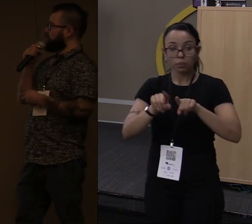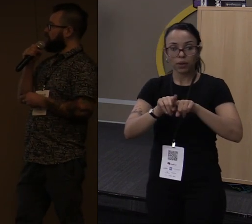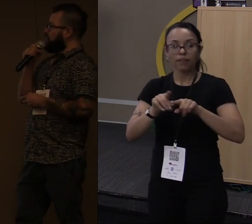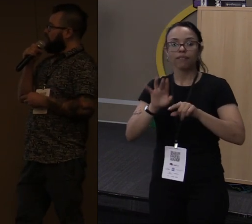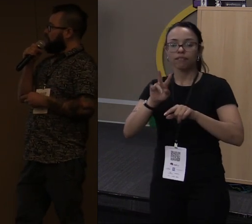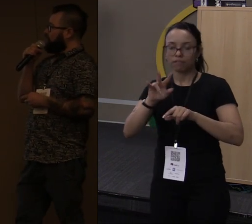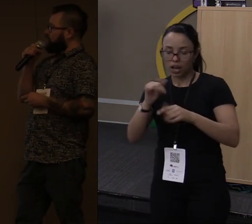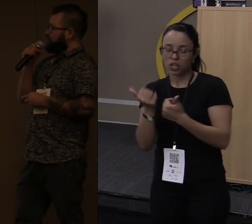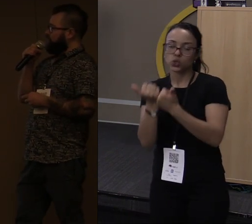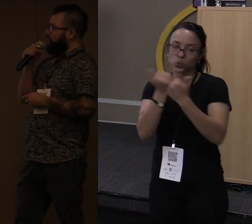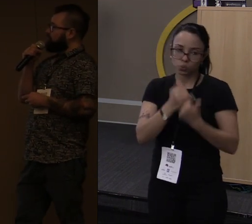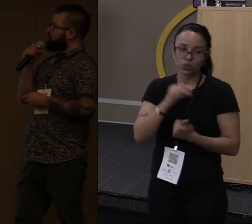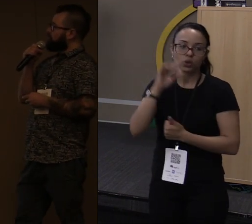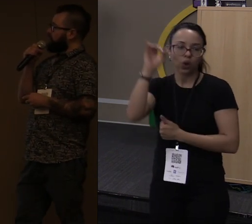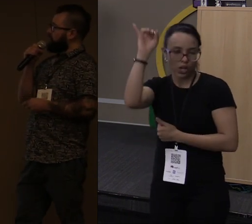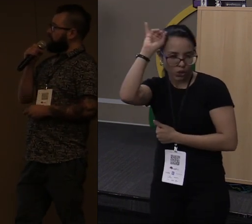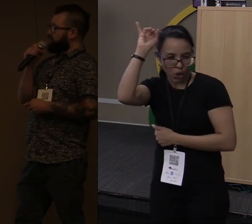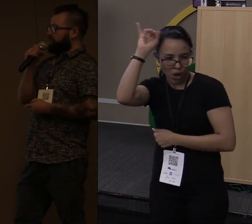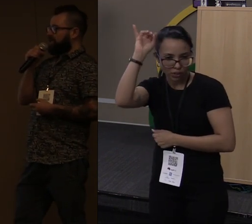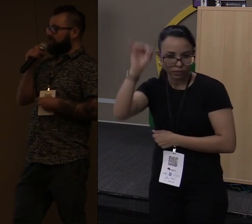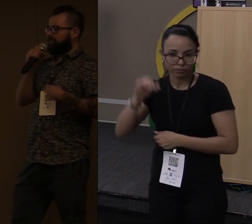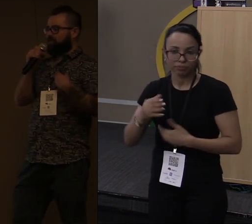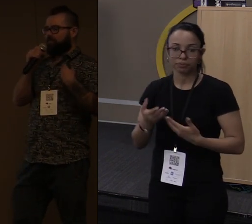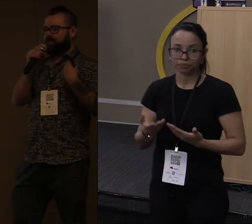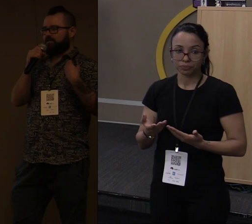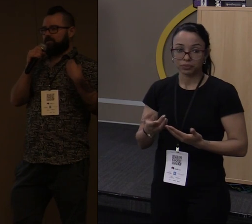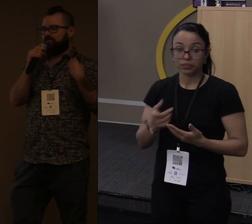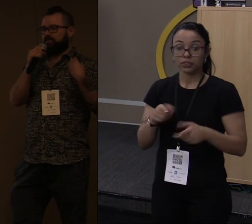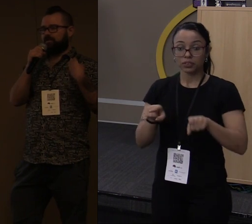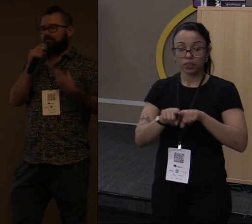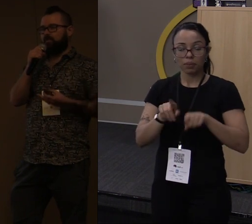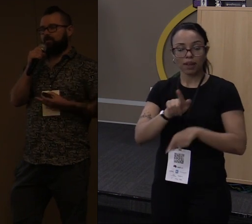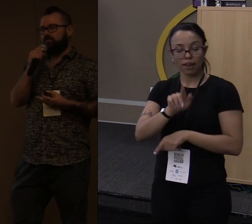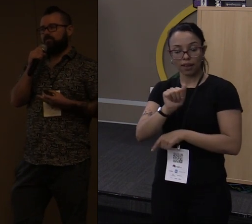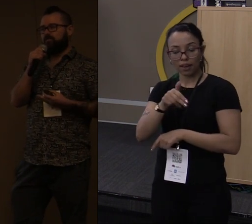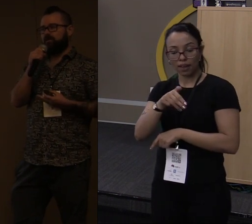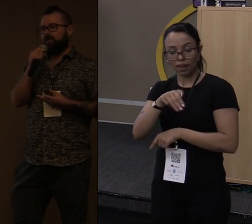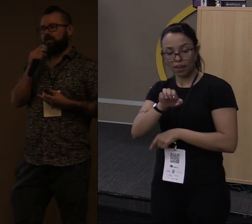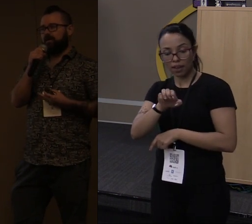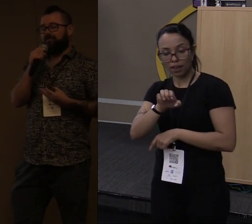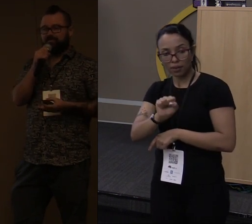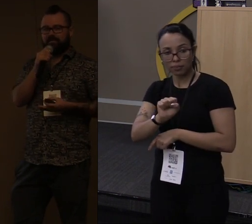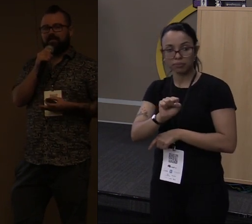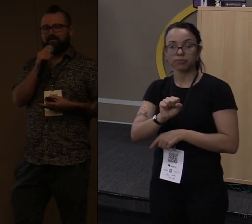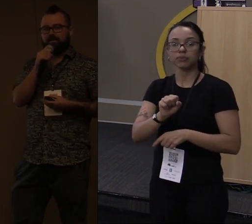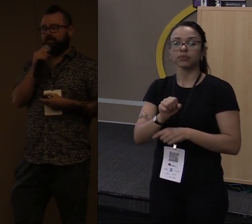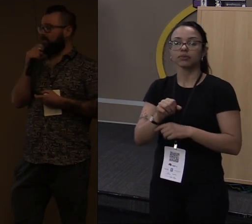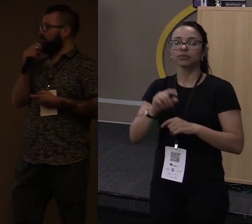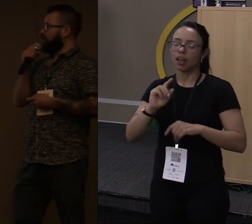Rust. O God of War também, a parte de games é uma parte em Rust que está muito avançada.